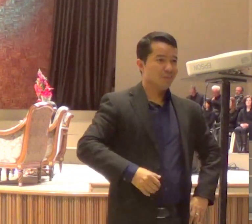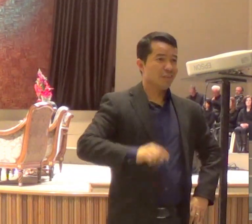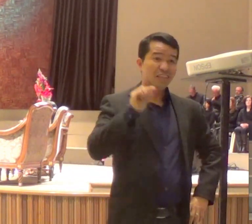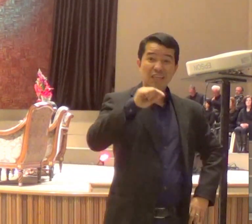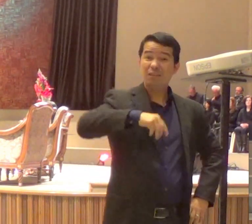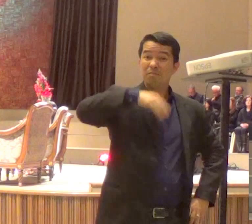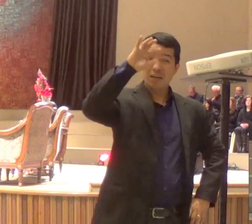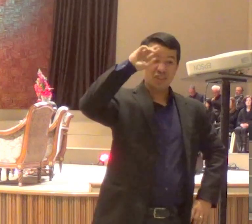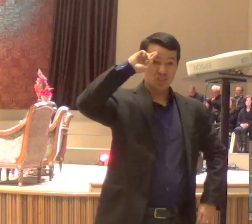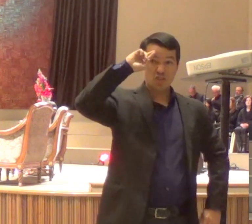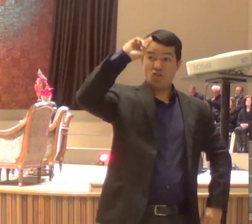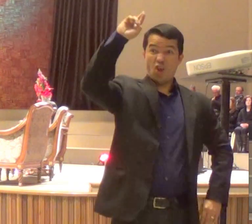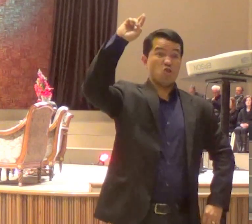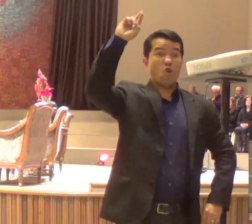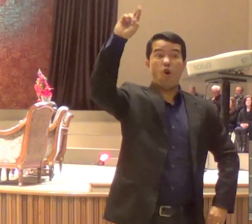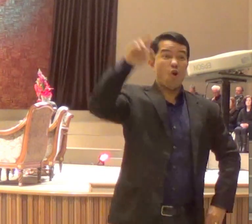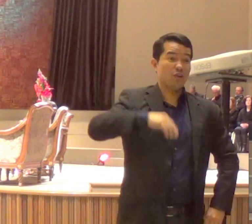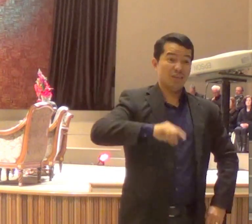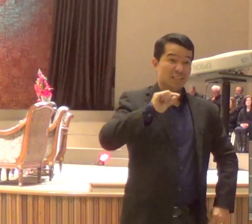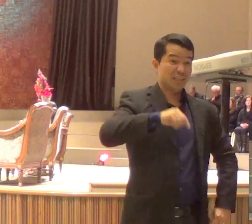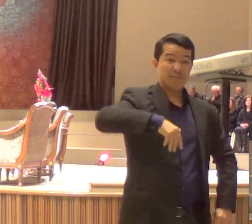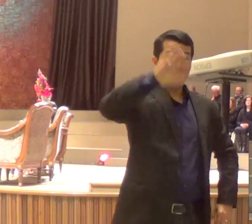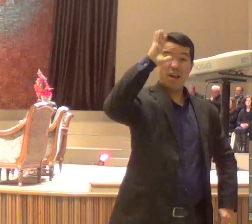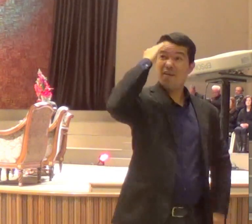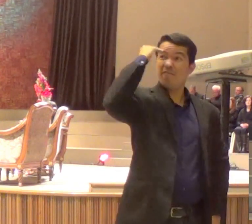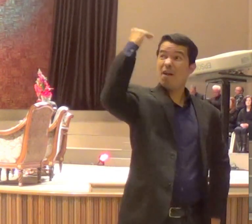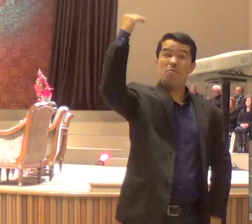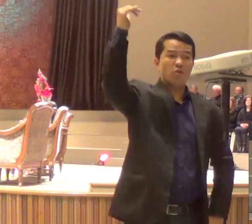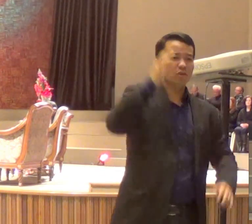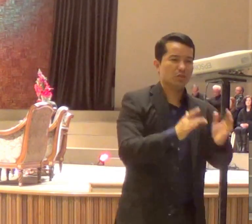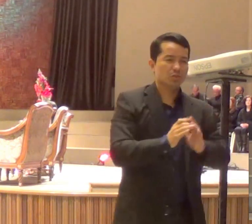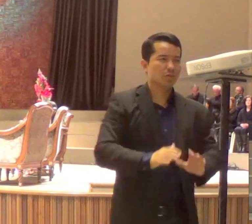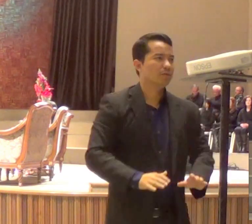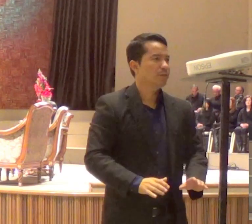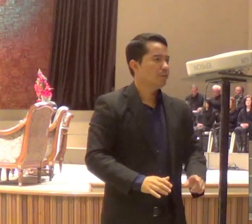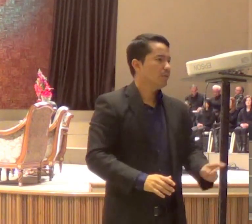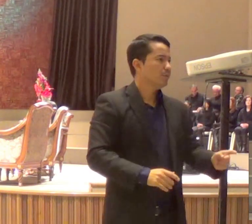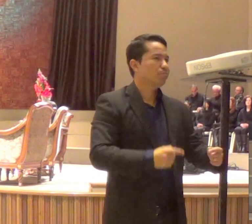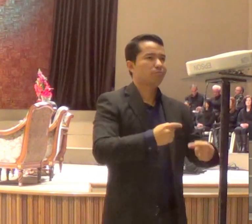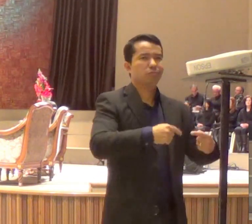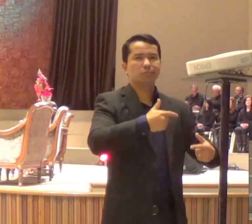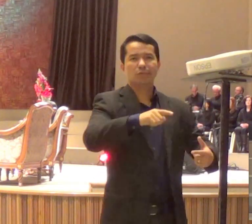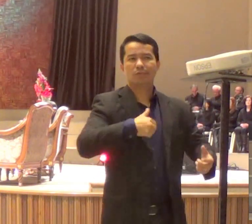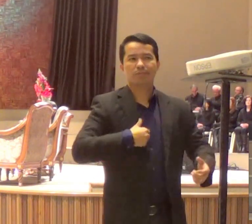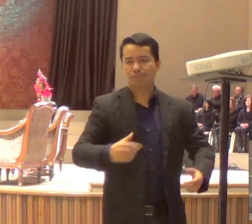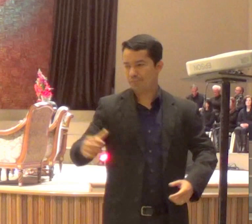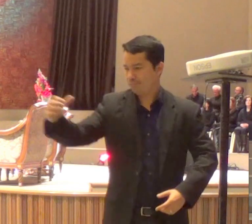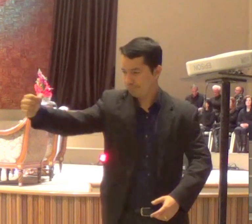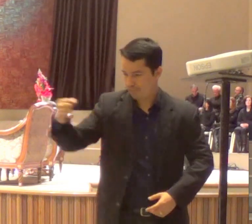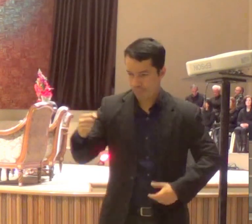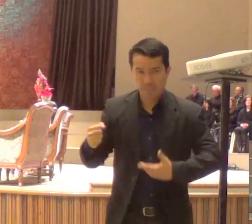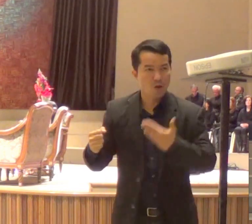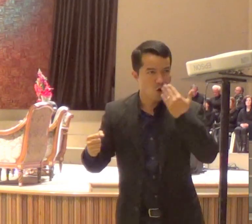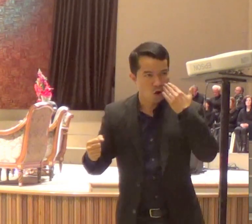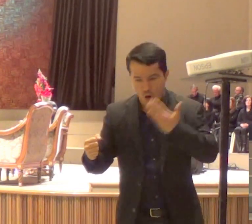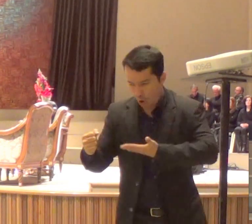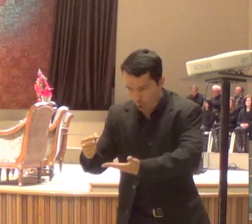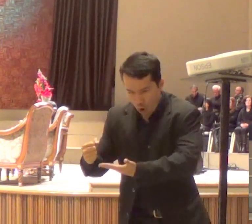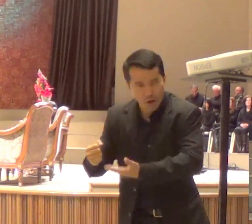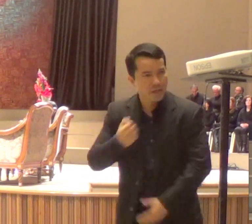de seus corações, tomou uma criança, pula junto de si, e disse-lhes, qualquer que receber essa criança, em meu nome, a mim